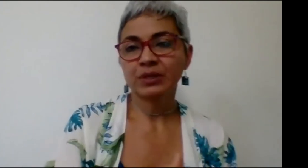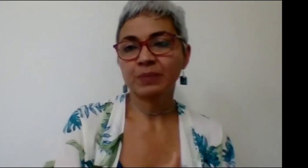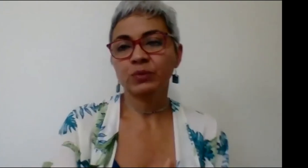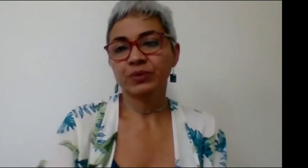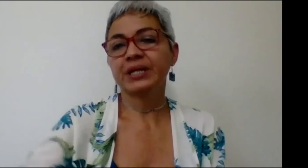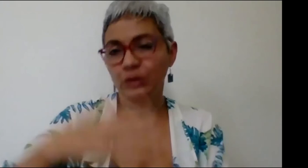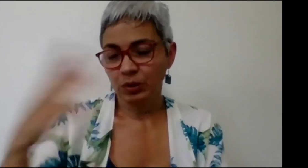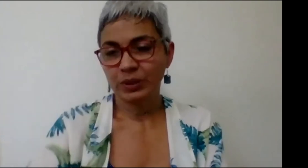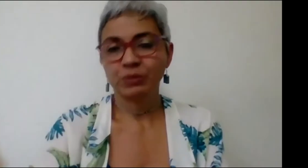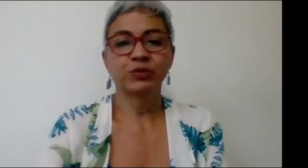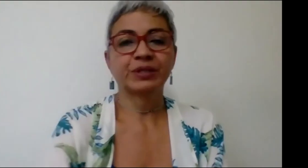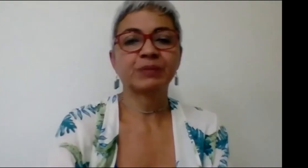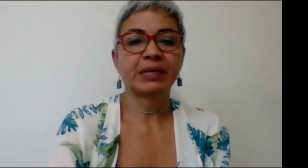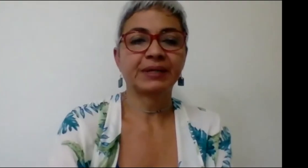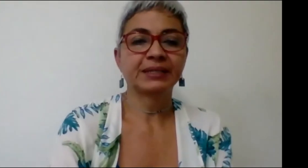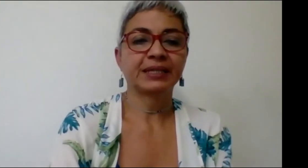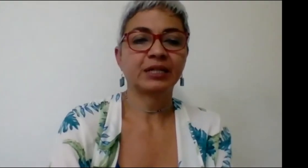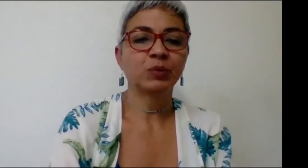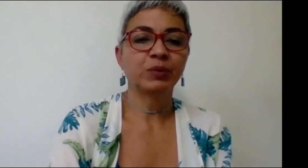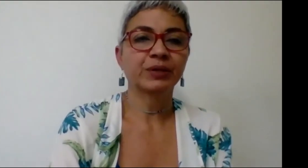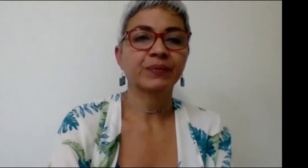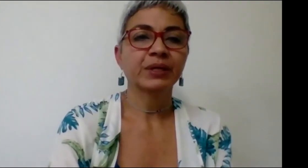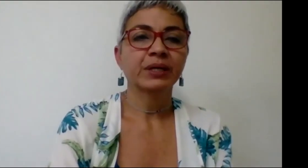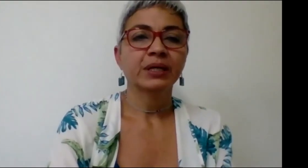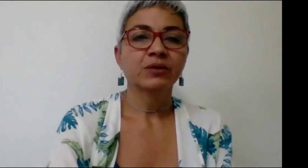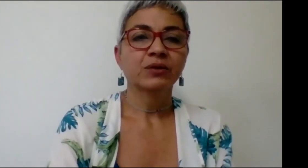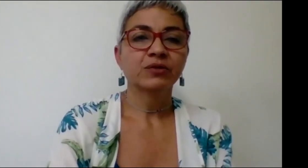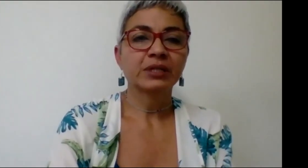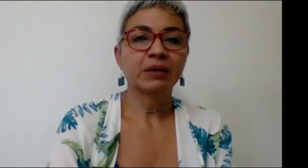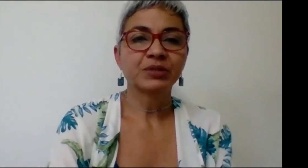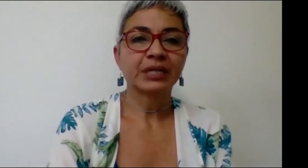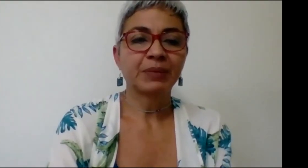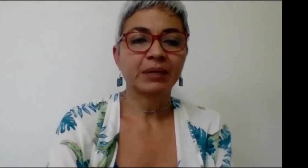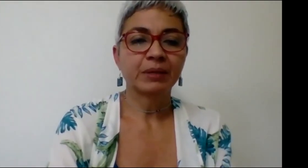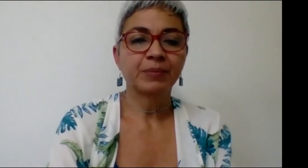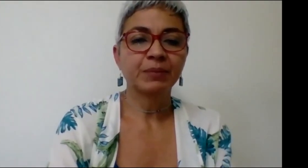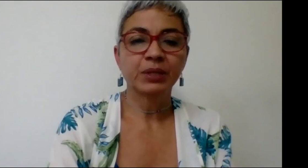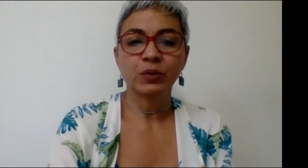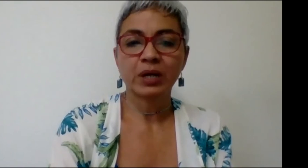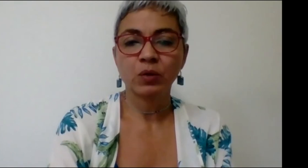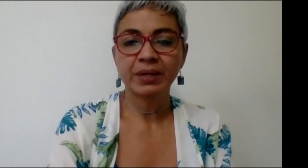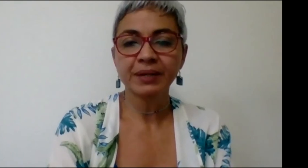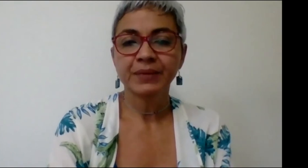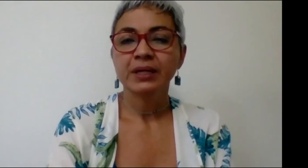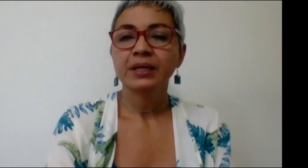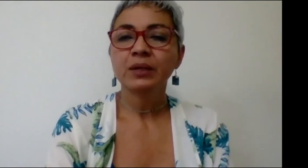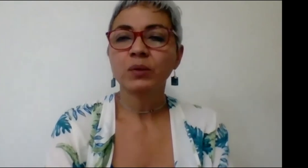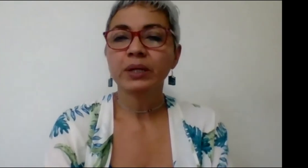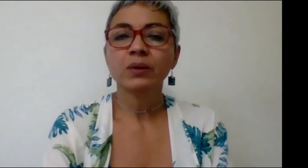pregunta y luego damos otras palabras al público entonces le vamos a dar la palabra primero a Omar y luego